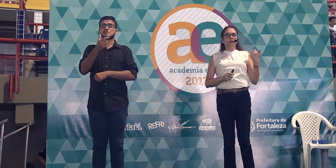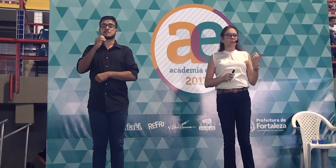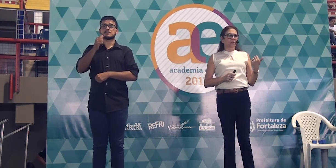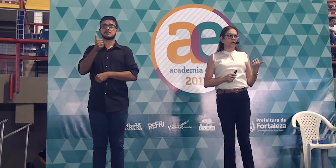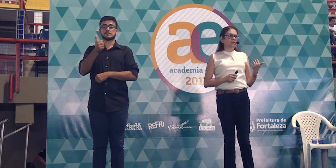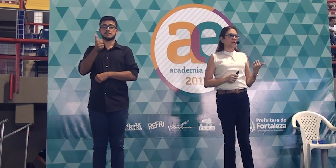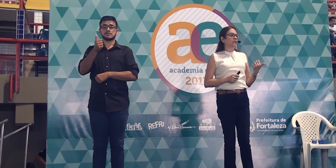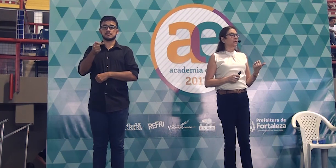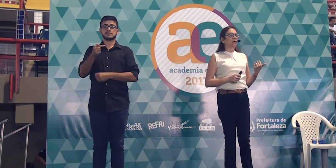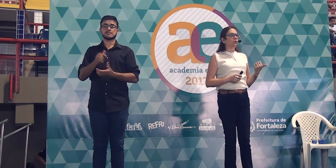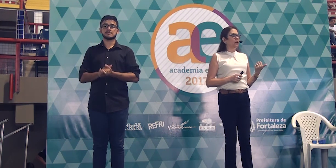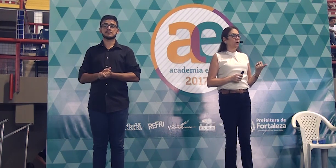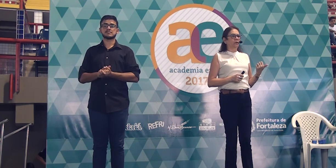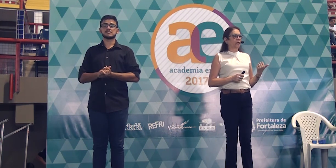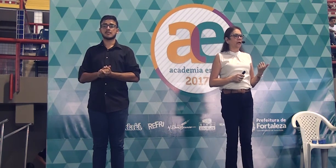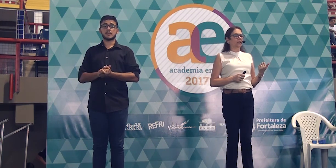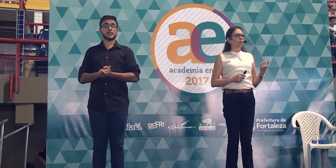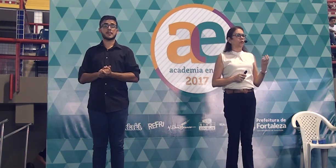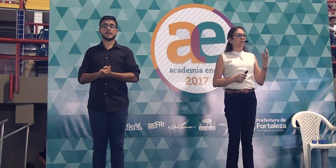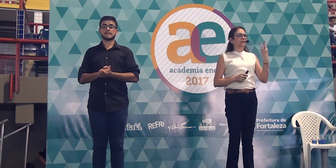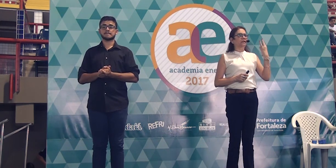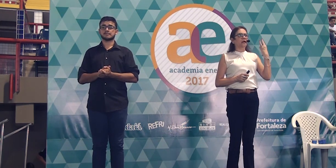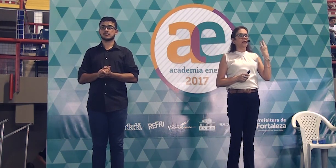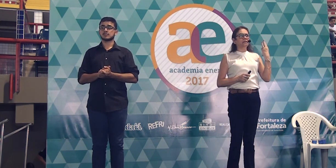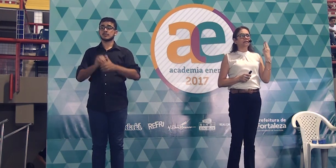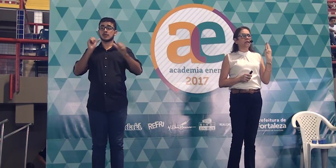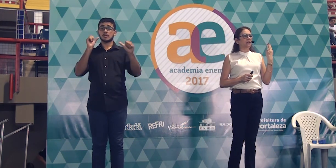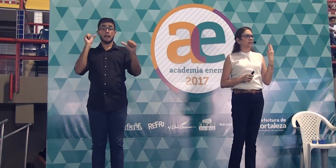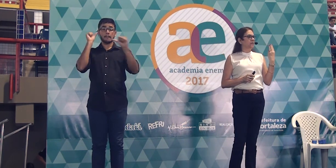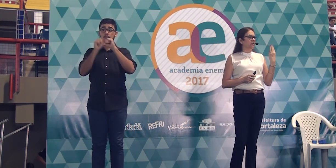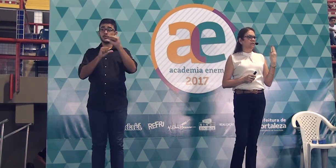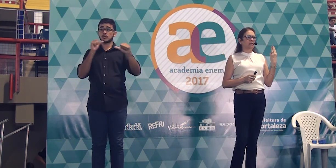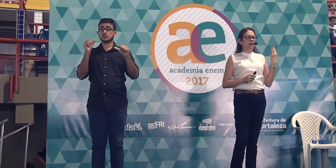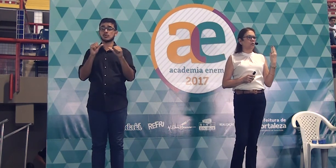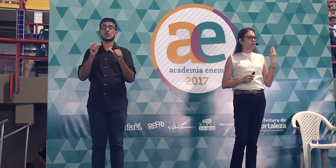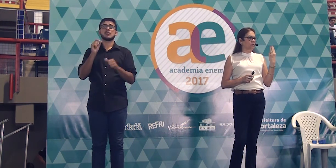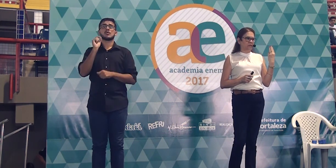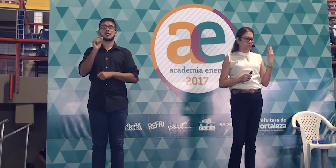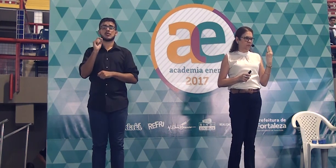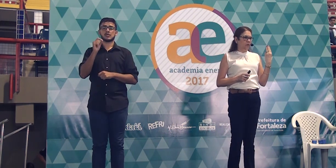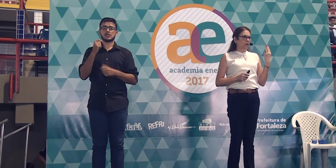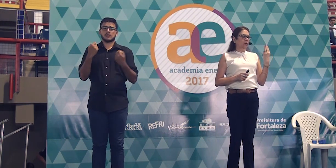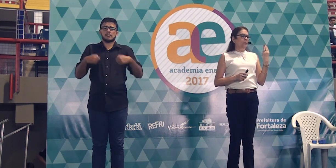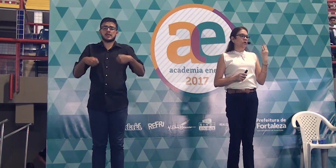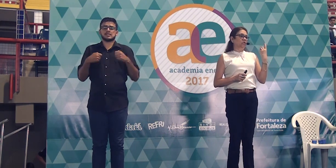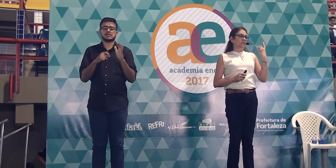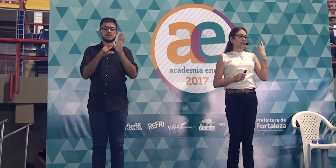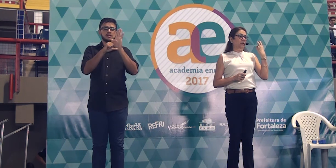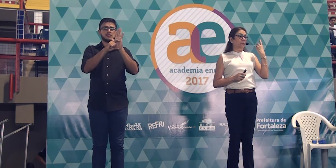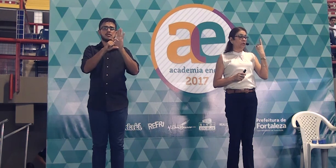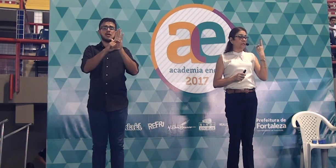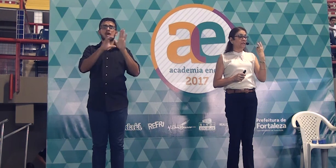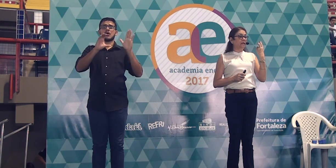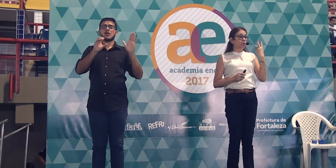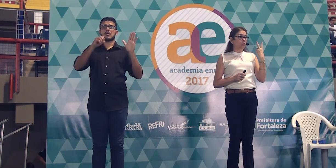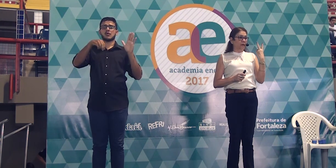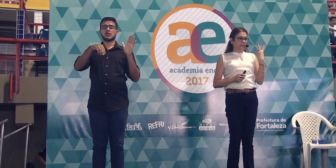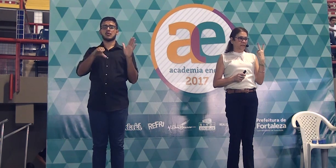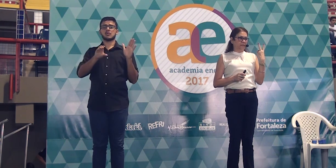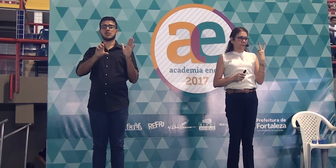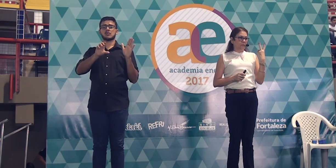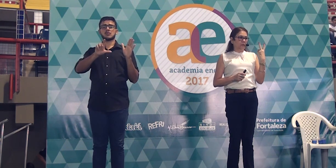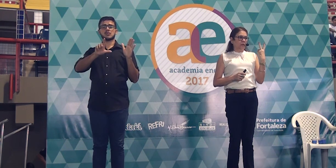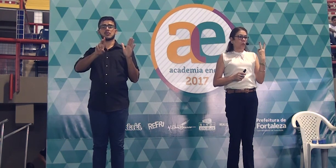A primeira mudança é que não é obrigado botar três saídas na conclusão. Podem ser